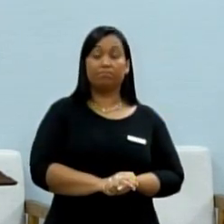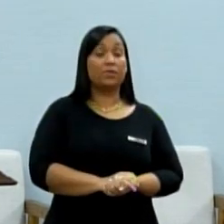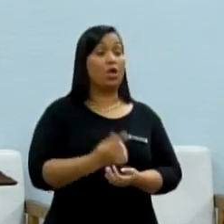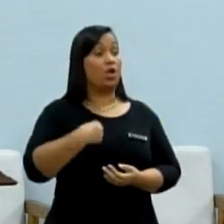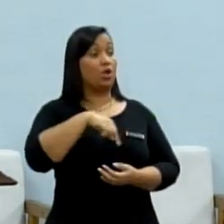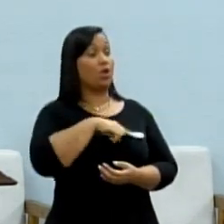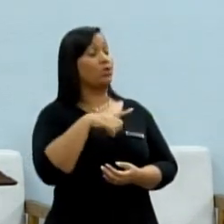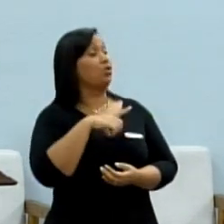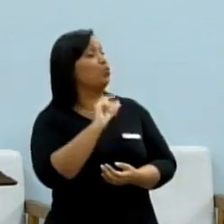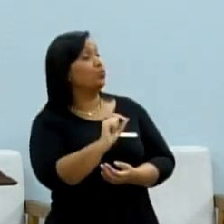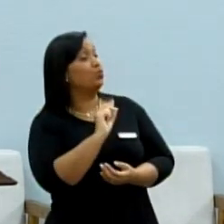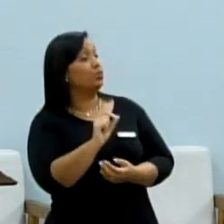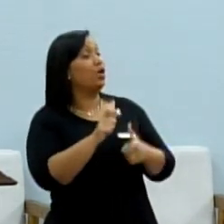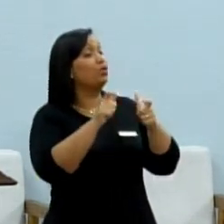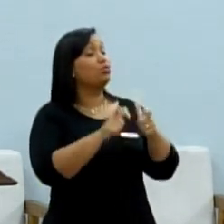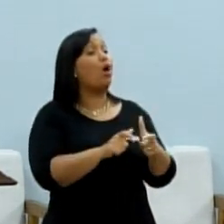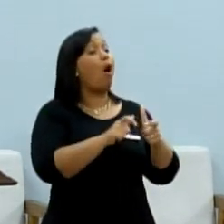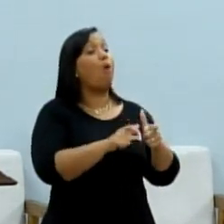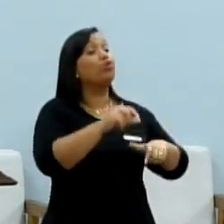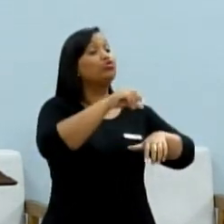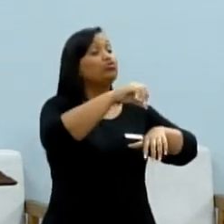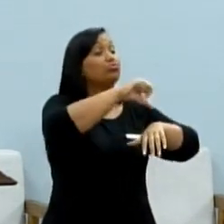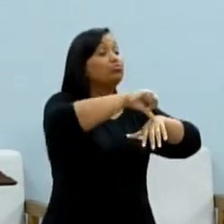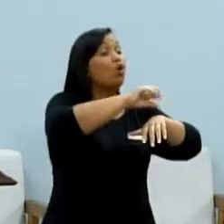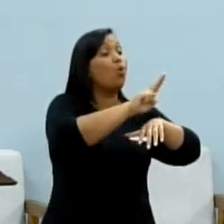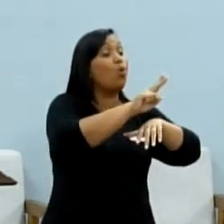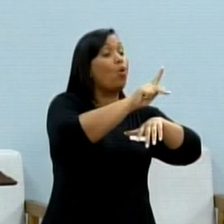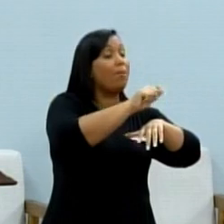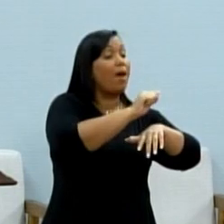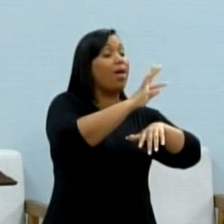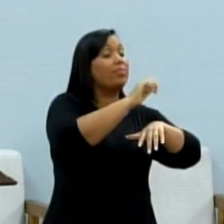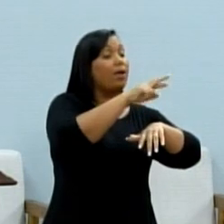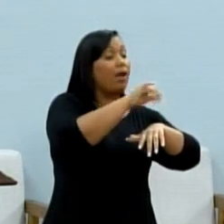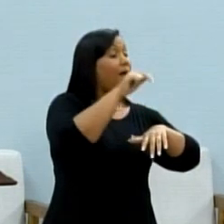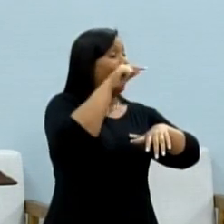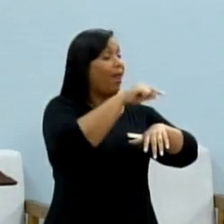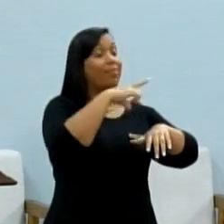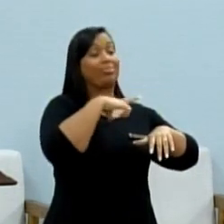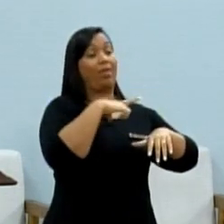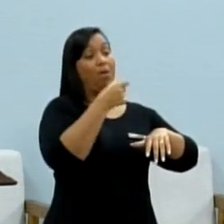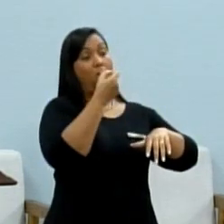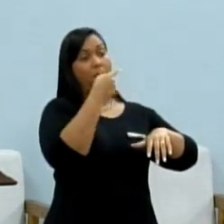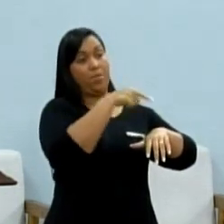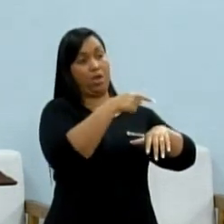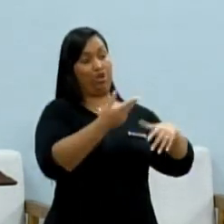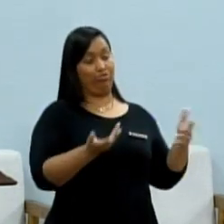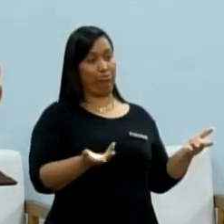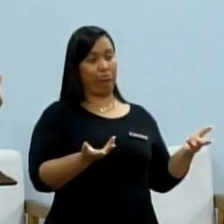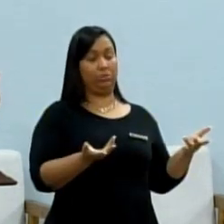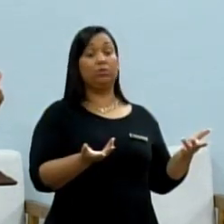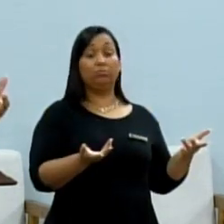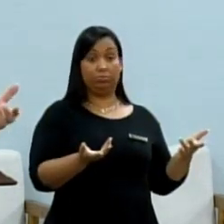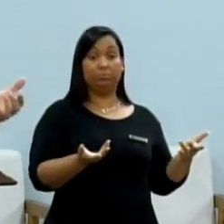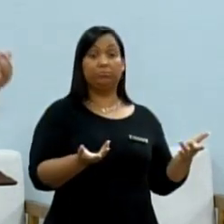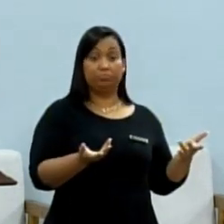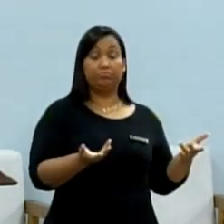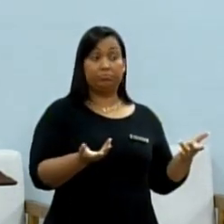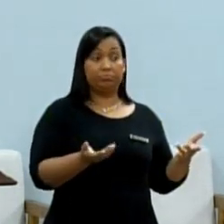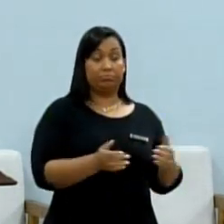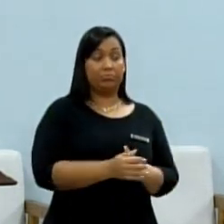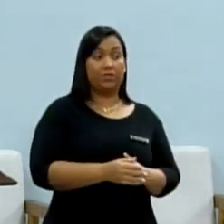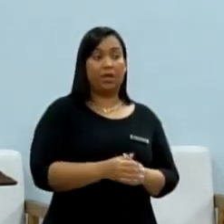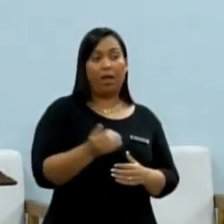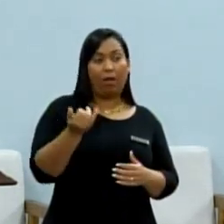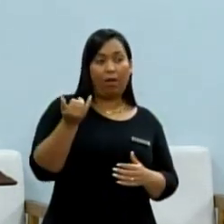temos a Upa Tangará com esse antídoto, então, como ficou só no áudio e a